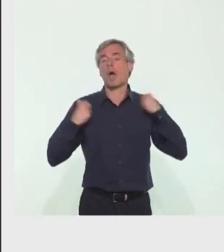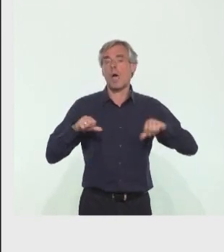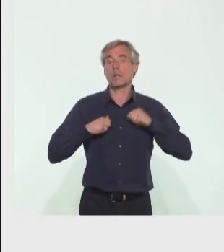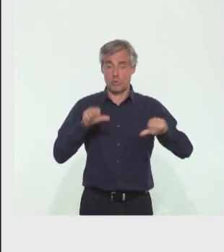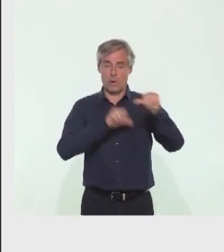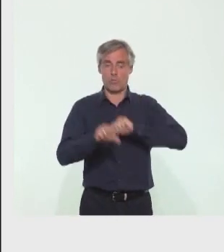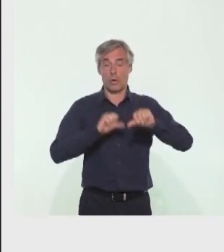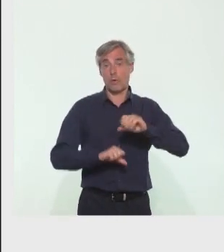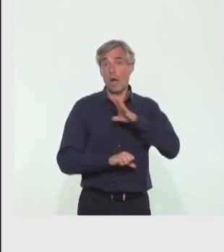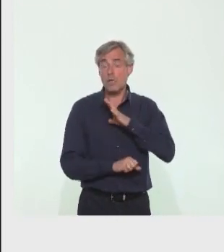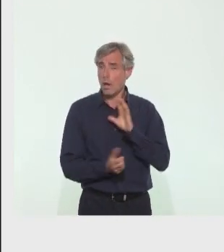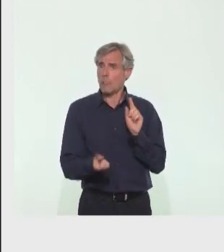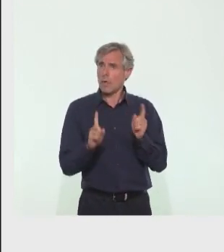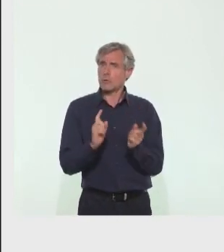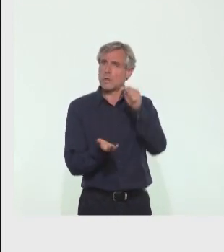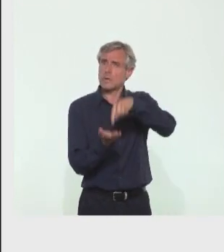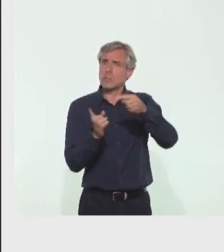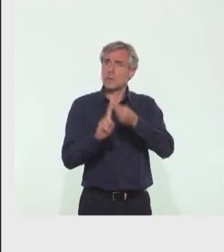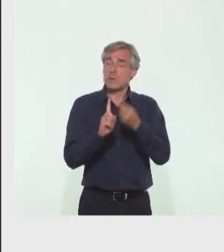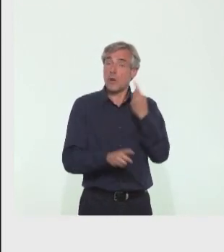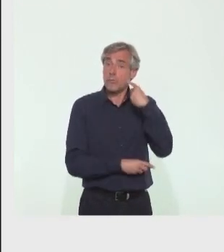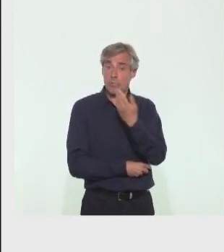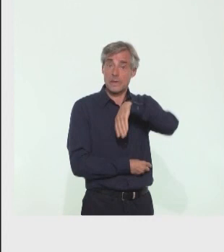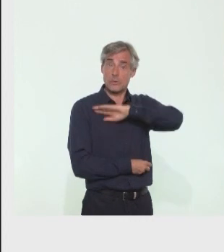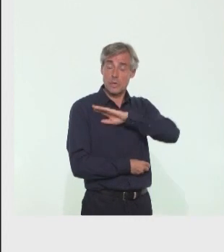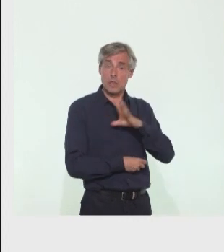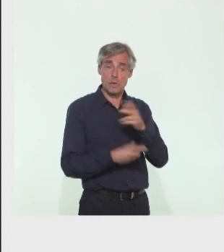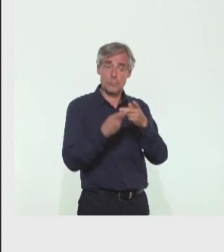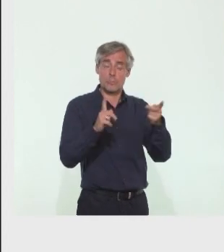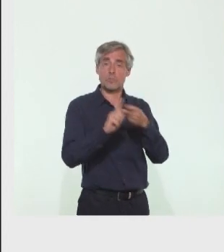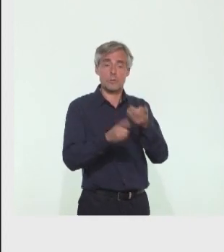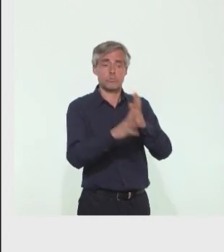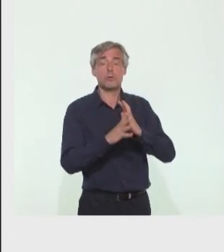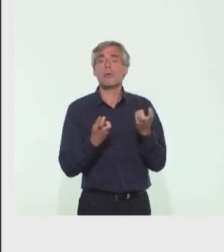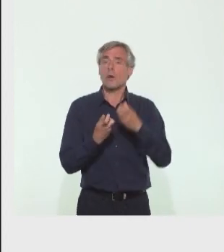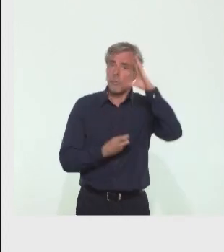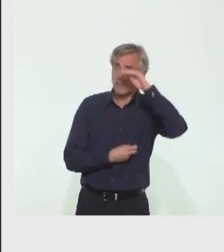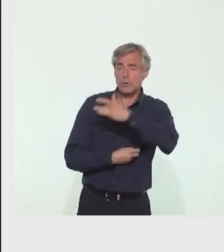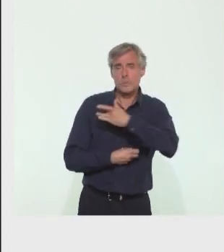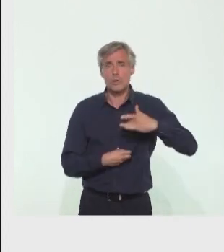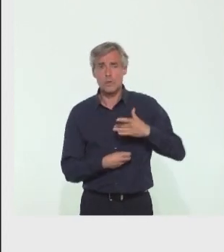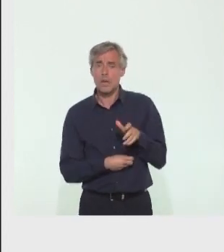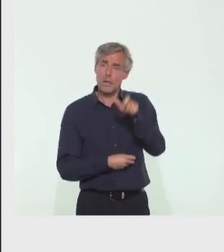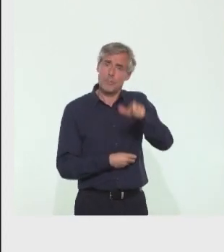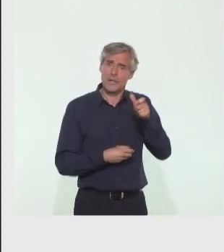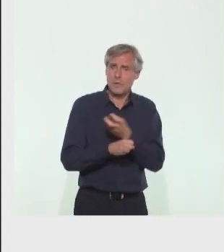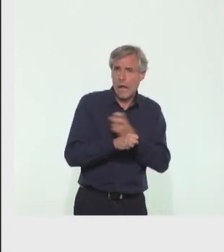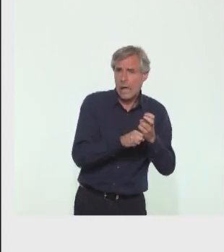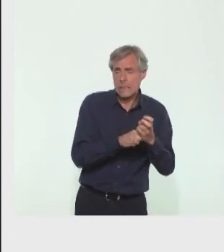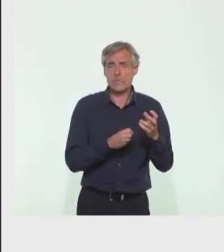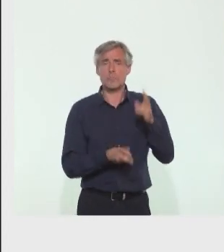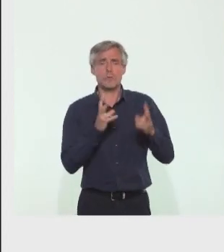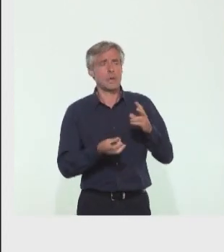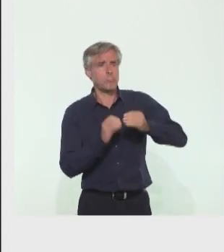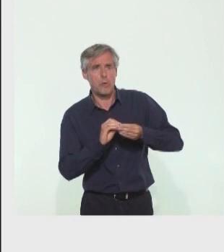Il existe même des lieux spécialisés dans la prise en charge de certains publics, professionnels de santé, personnes ayant des facteurs de risque, souffrant